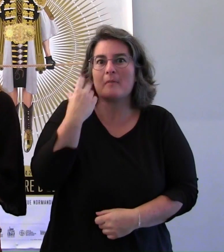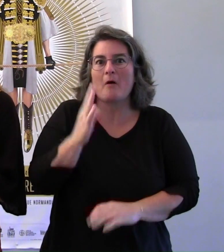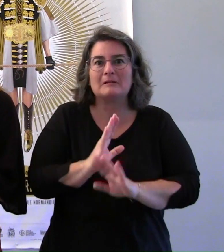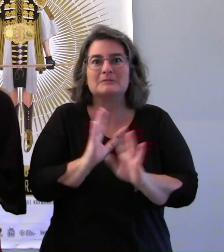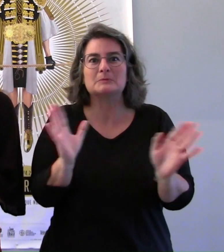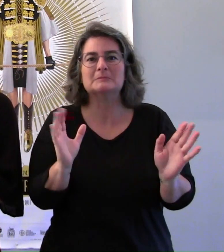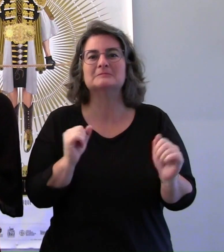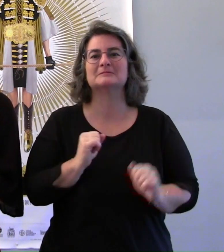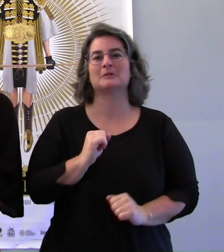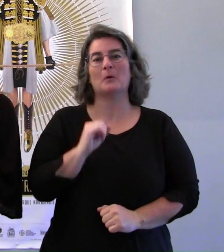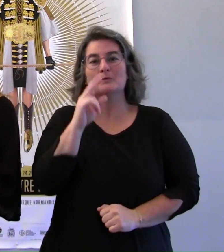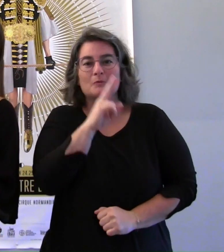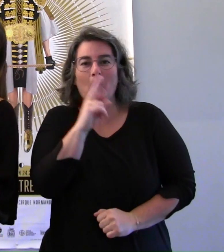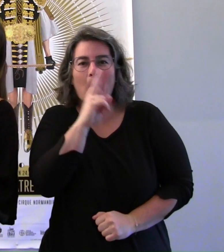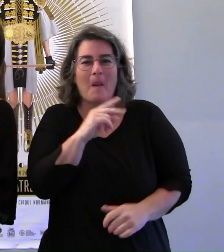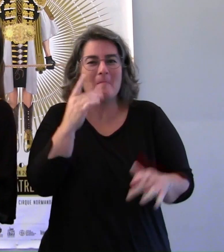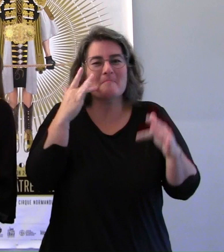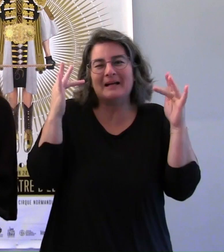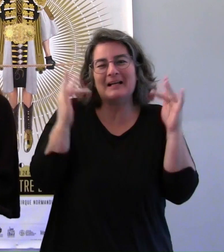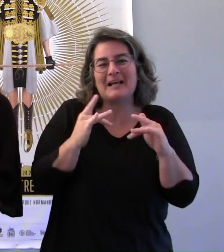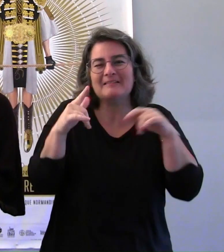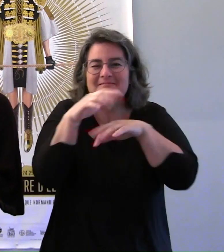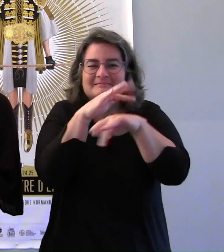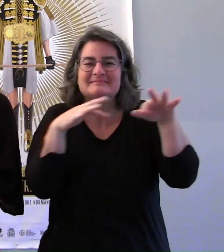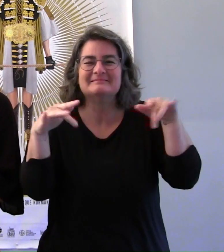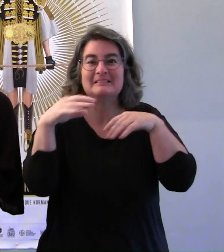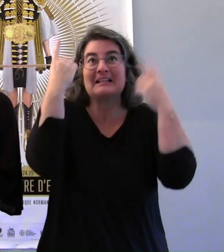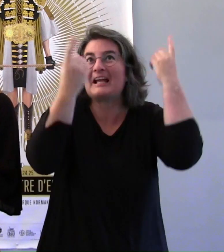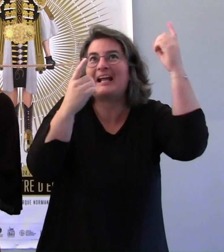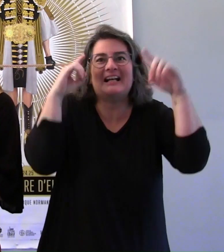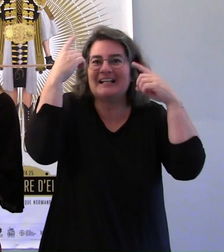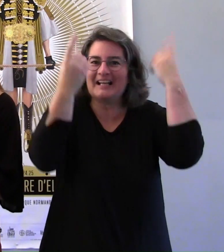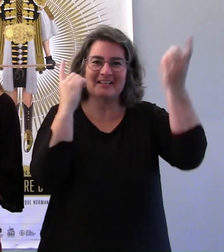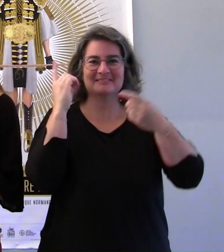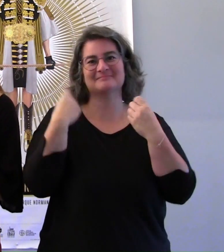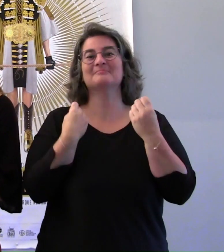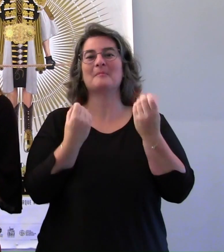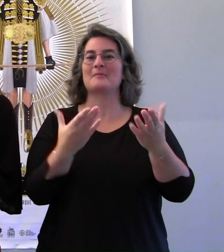malicieux et délirant est à découvrir entre amis ou en famille.